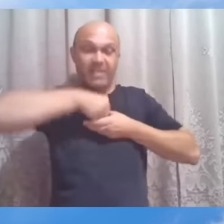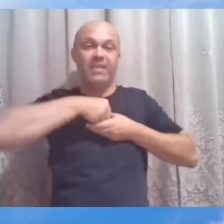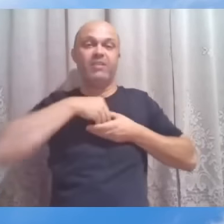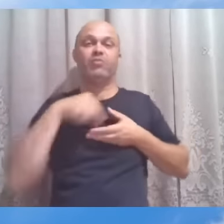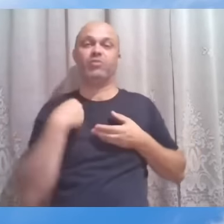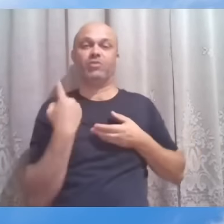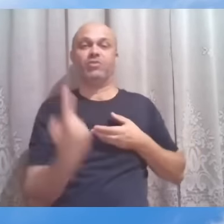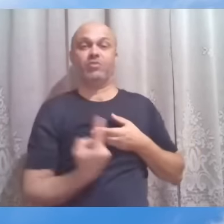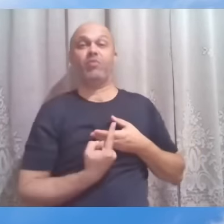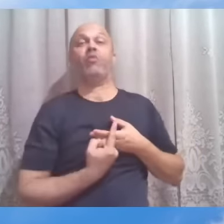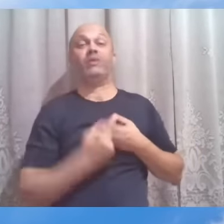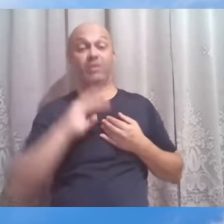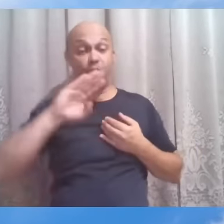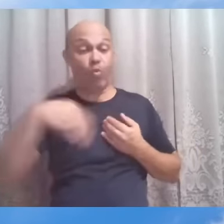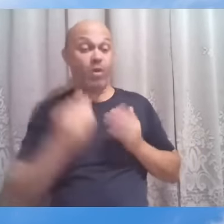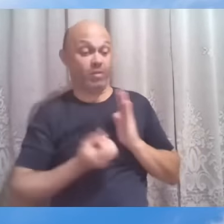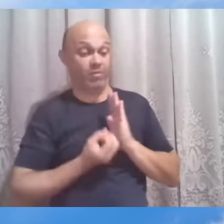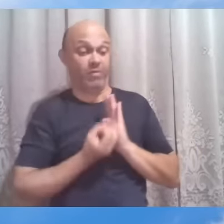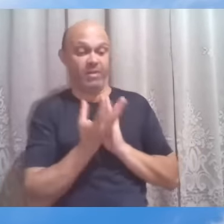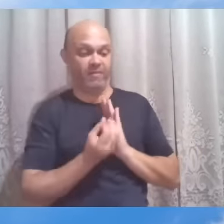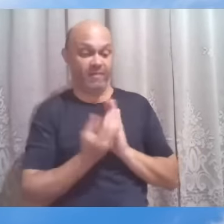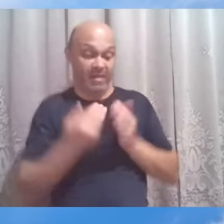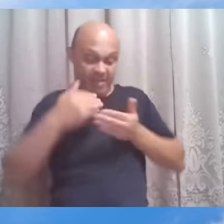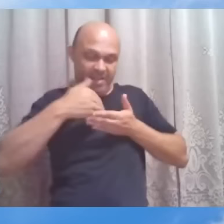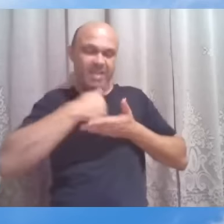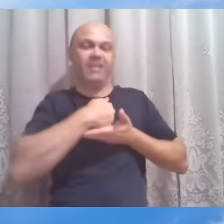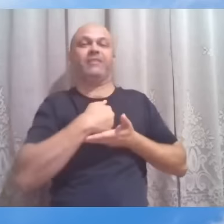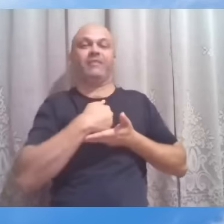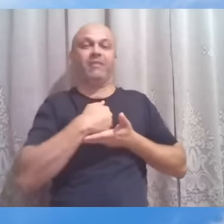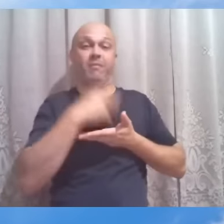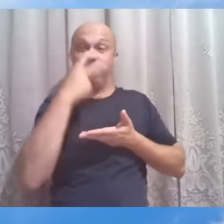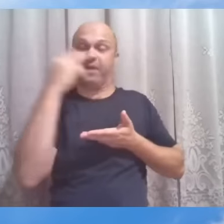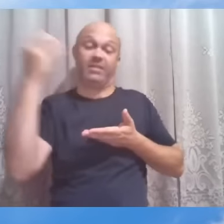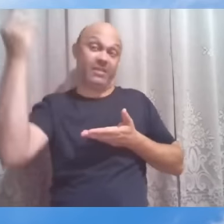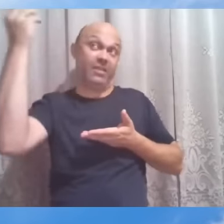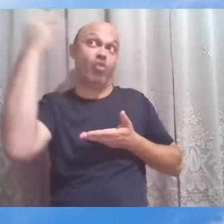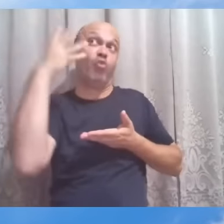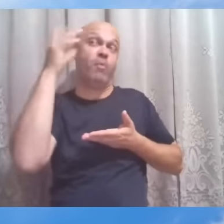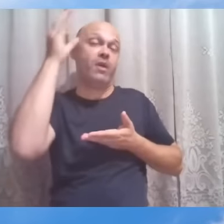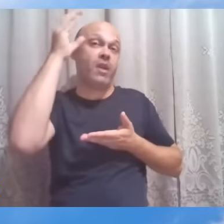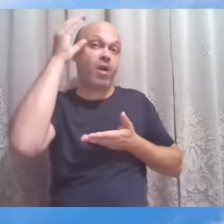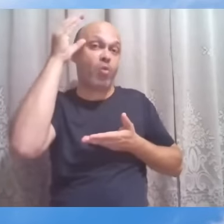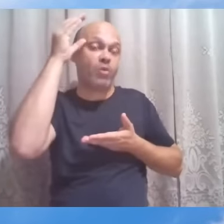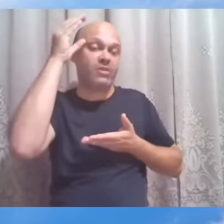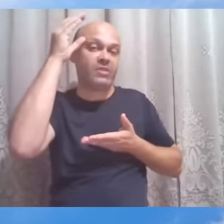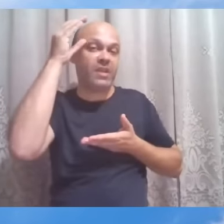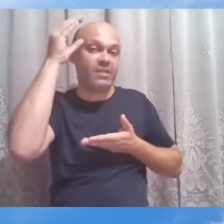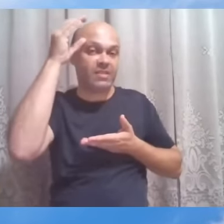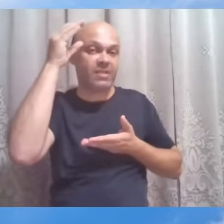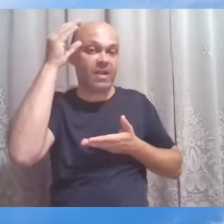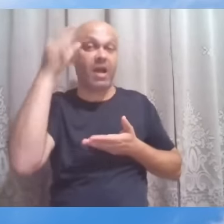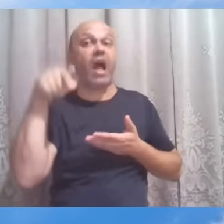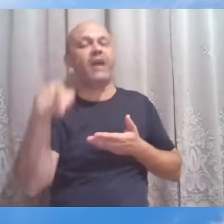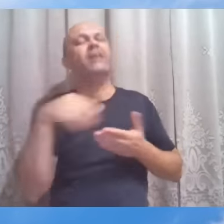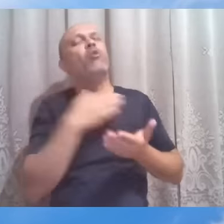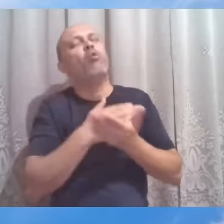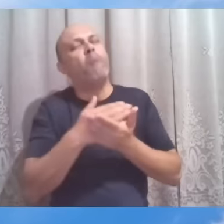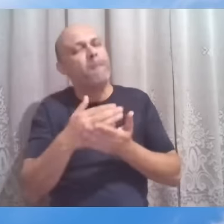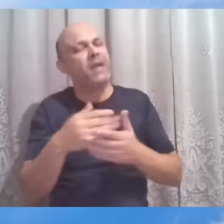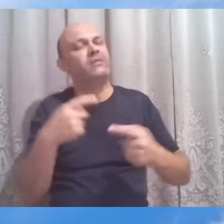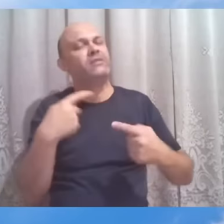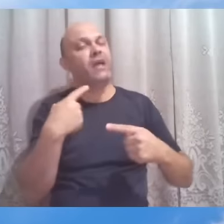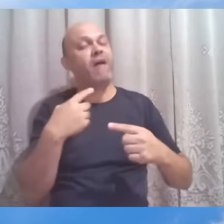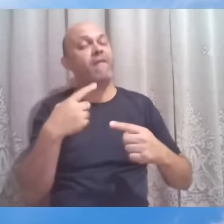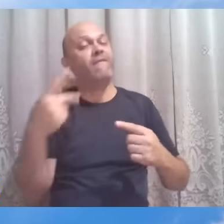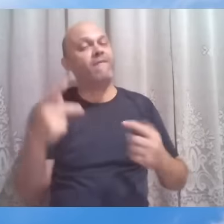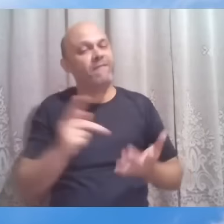evangelho adentra o nosso mundo íntimo, ilumina-nos a consciência. Aí começa, então, a verdadeira batalha. Aí